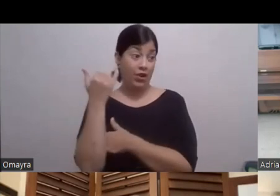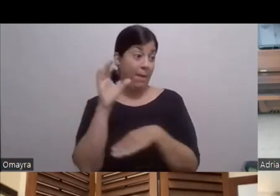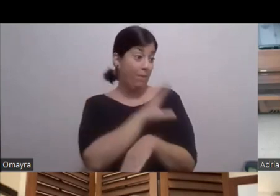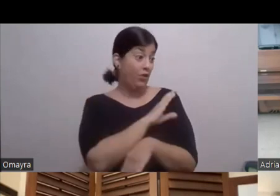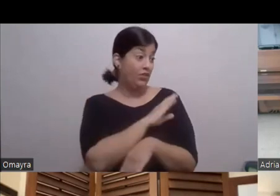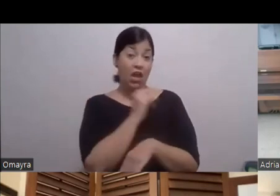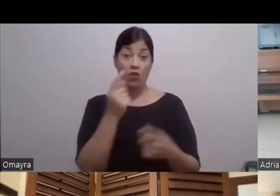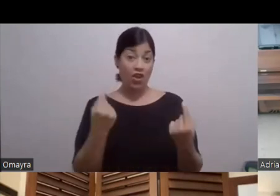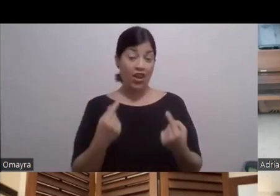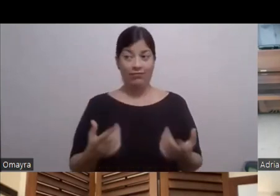arrestan Pero